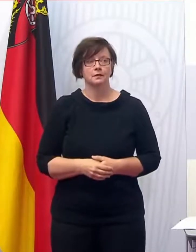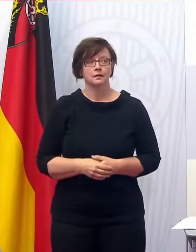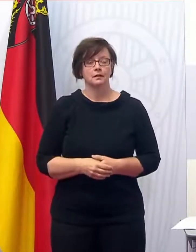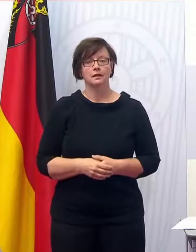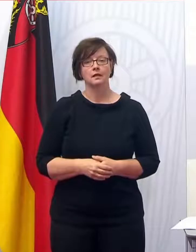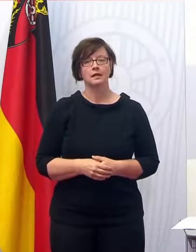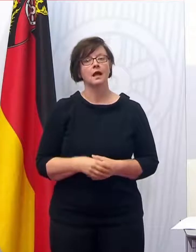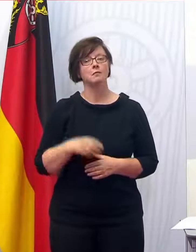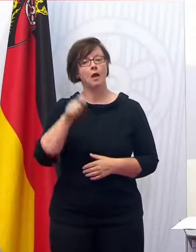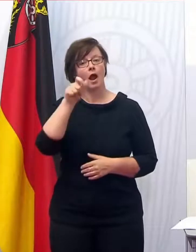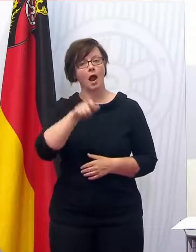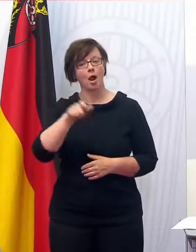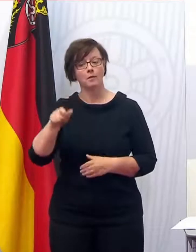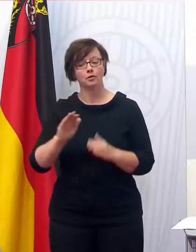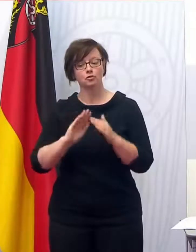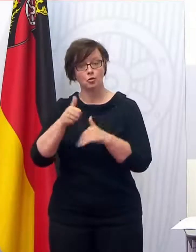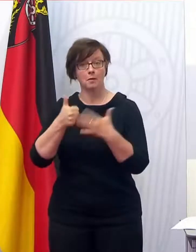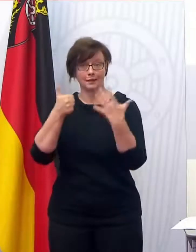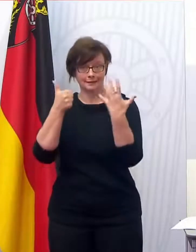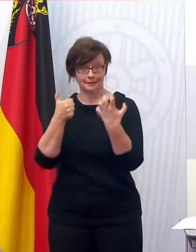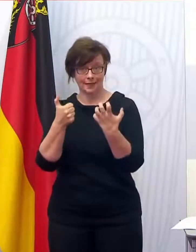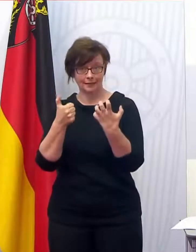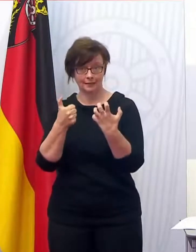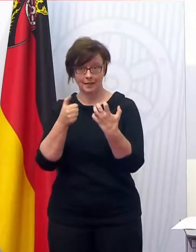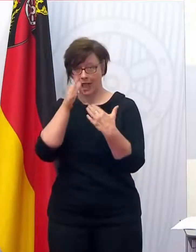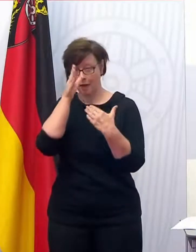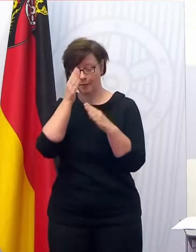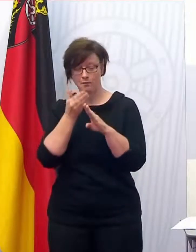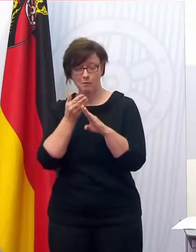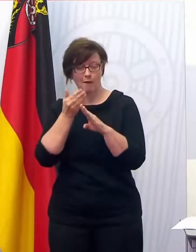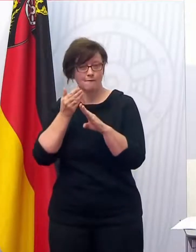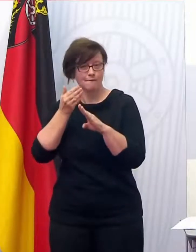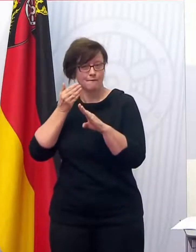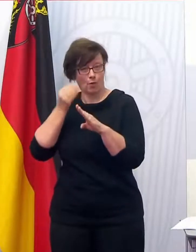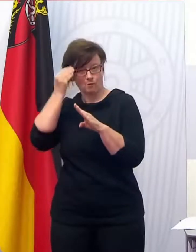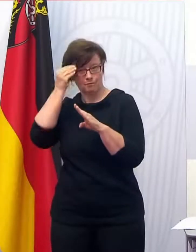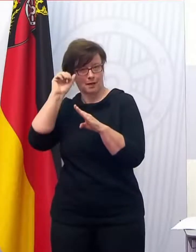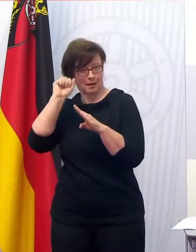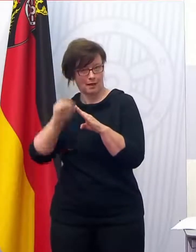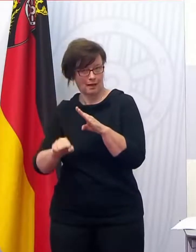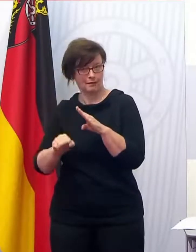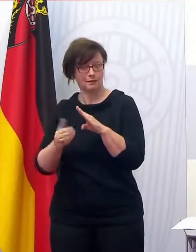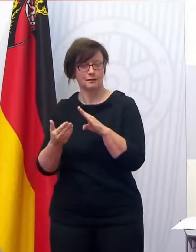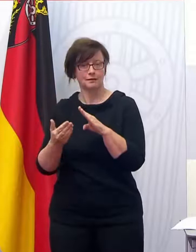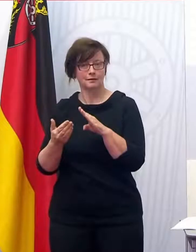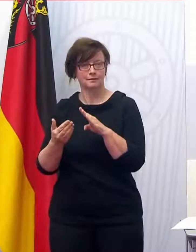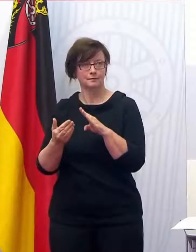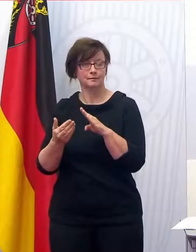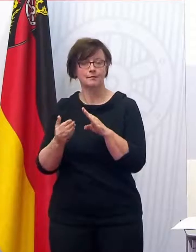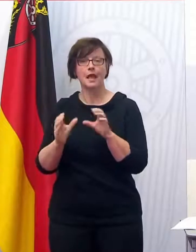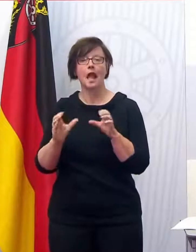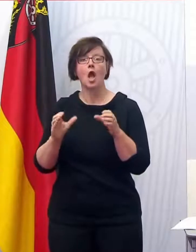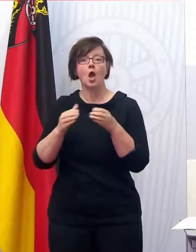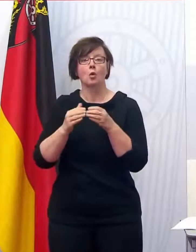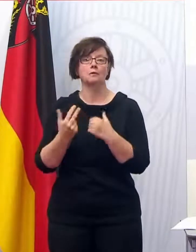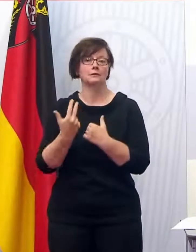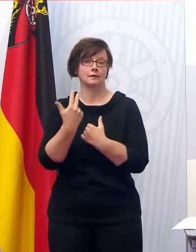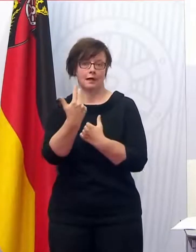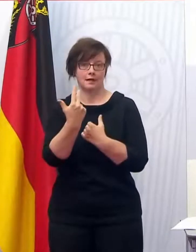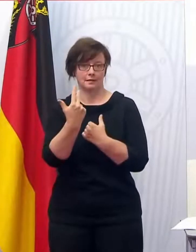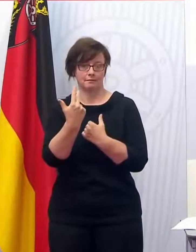Gruppe der Menschen über 60, die sich im April etwas früher registrieren konnte als andere in der Prioritätsgruppe 3.